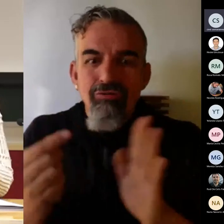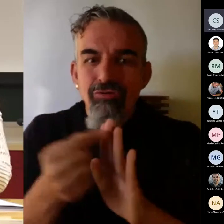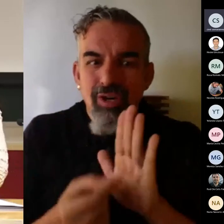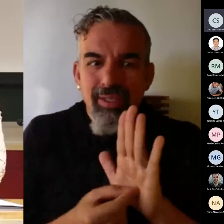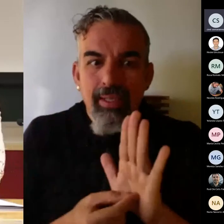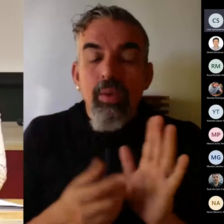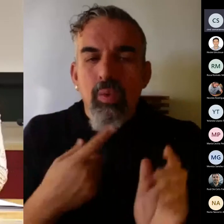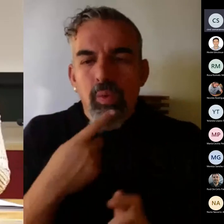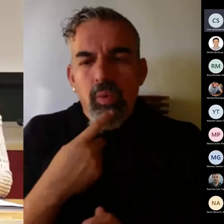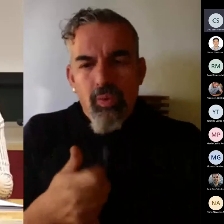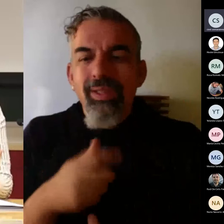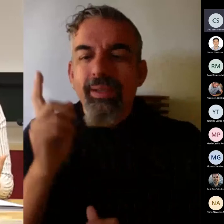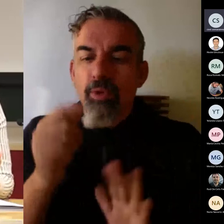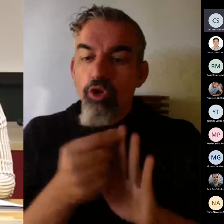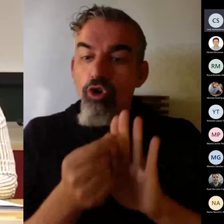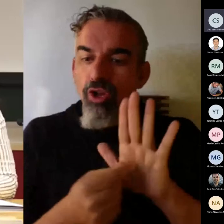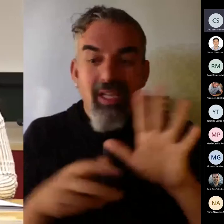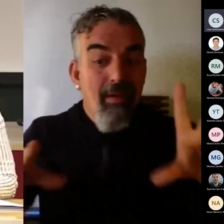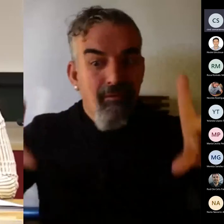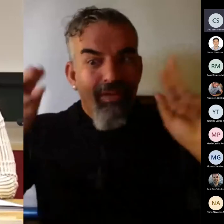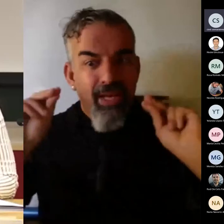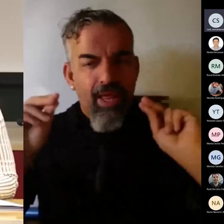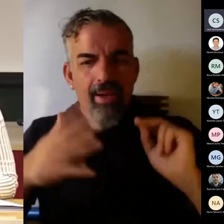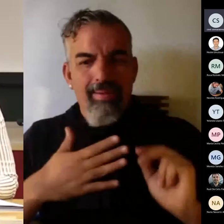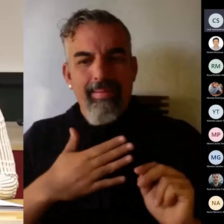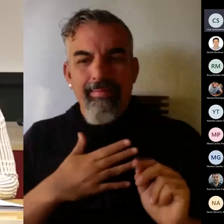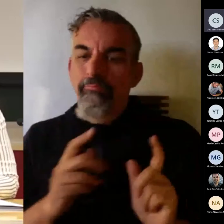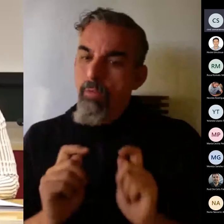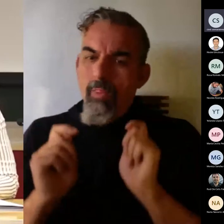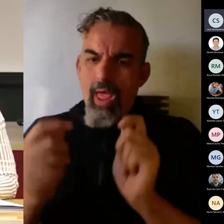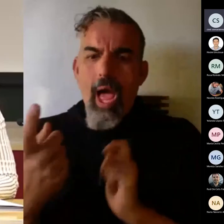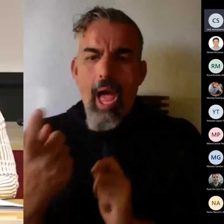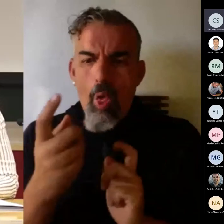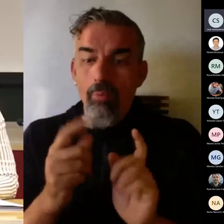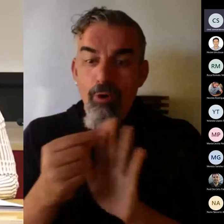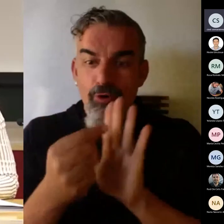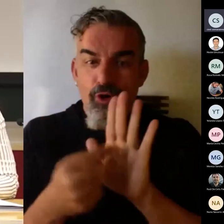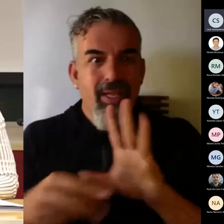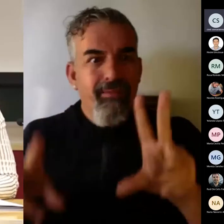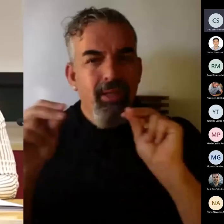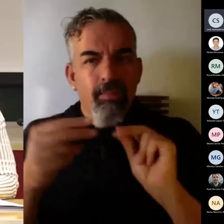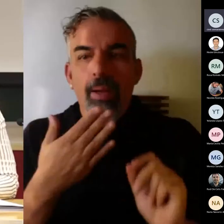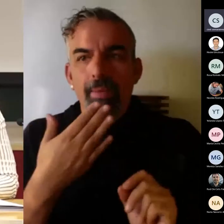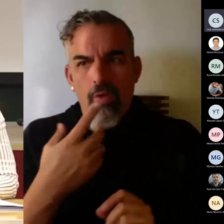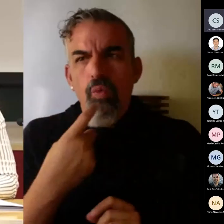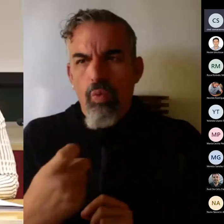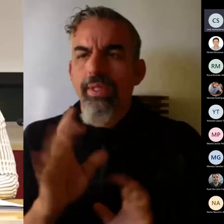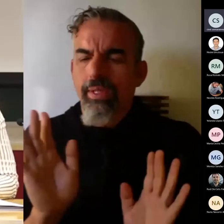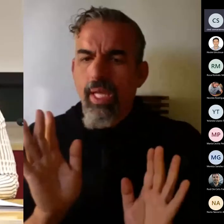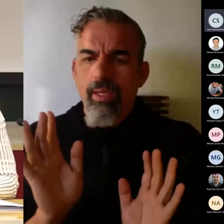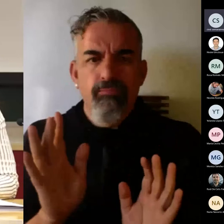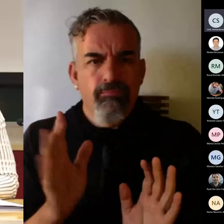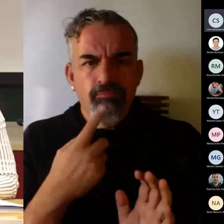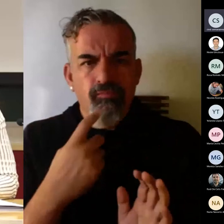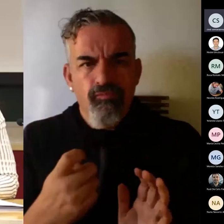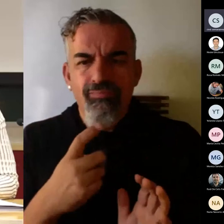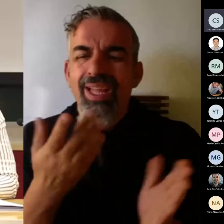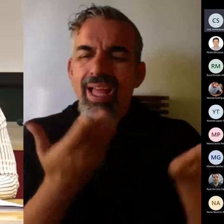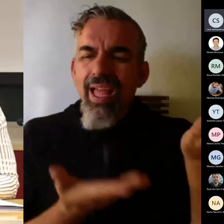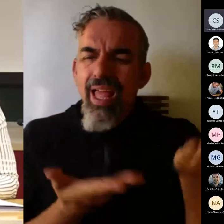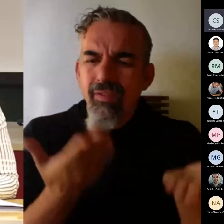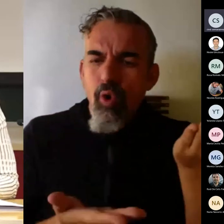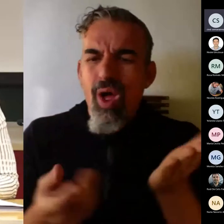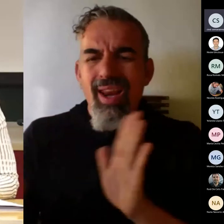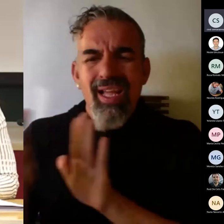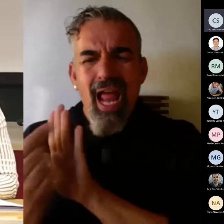en esa calificación final que realmente tenemos que poner, que no, está aquí seguro que distingue lo que es evaluar y calificar,